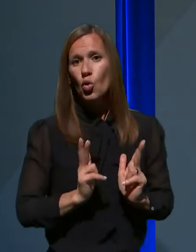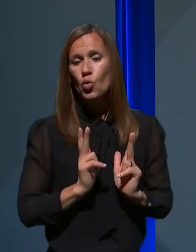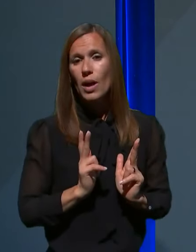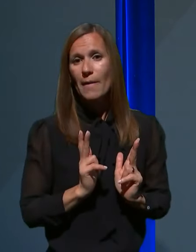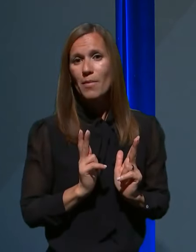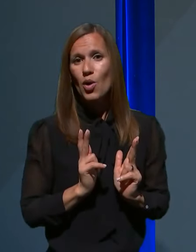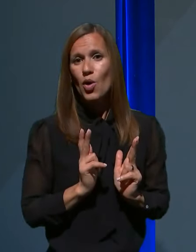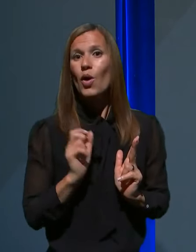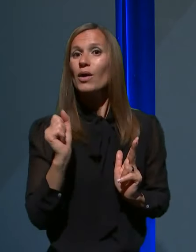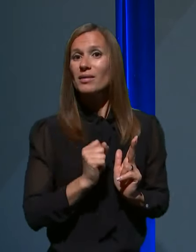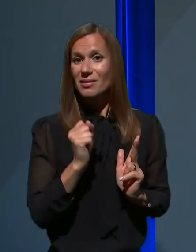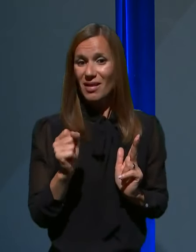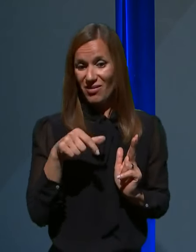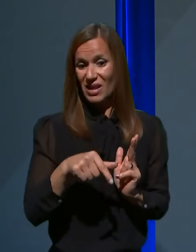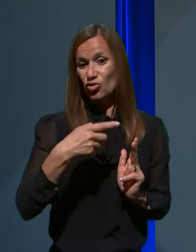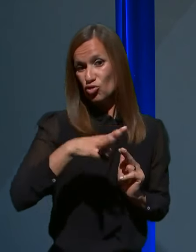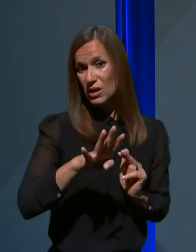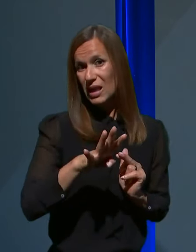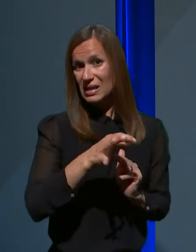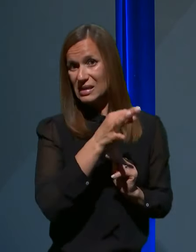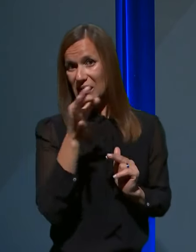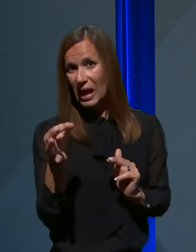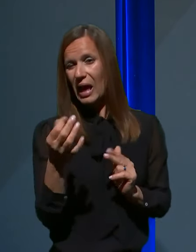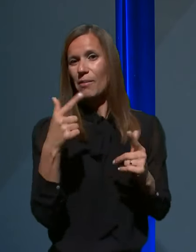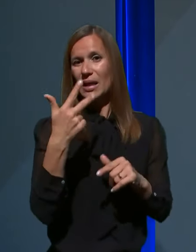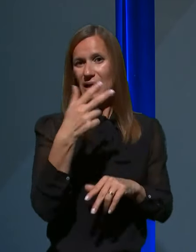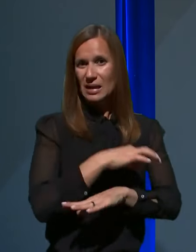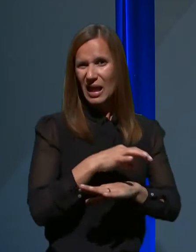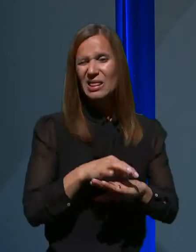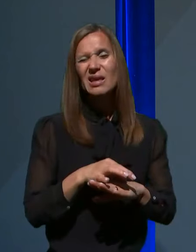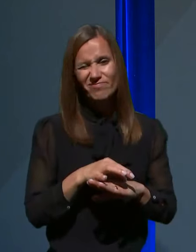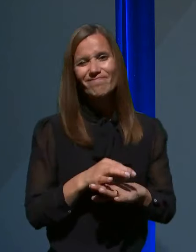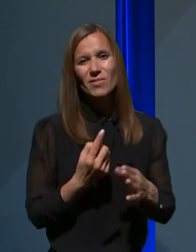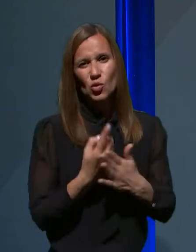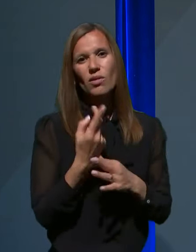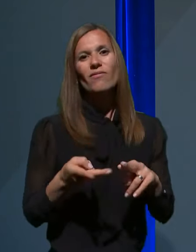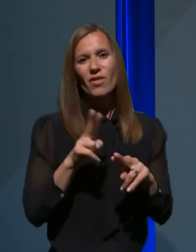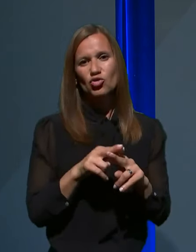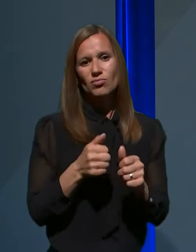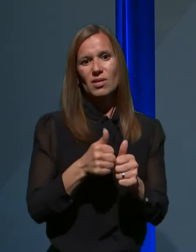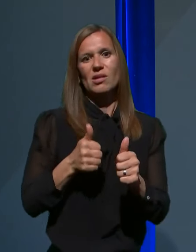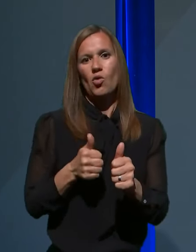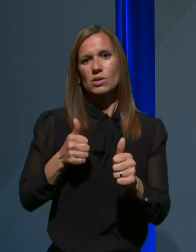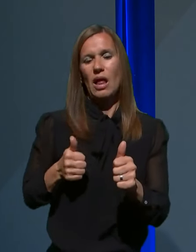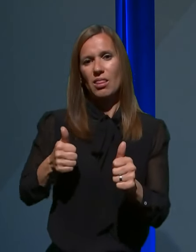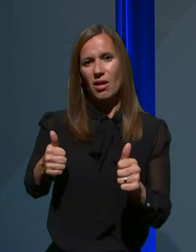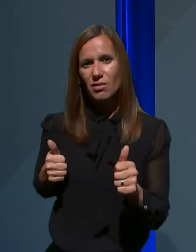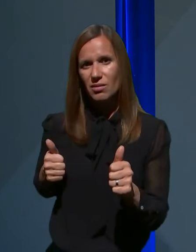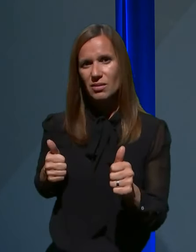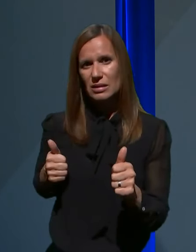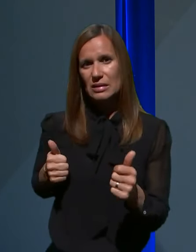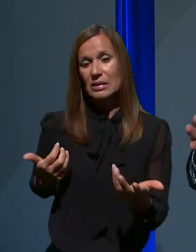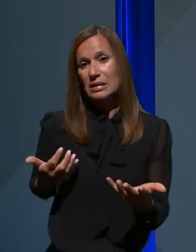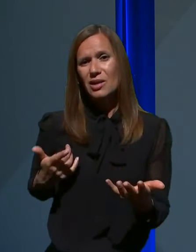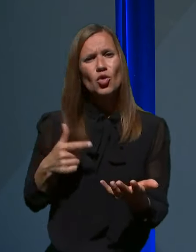da je prišlo v teh 14 dneh, 3 tednih svede do zaostanka, ki ga svede ne